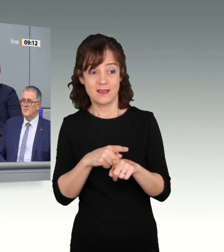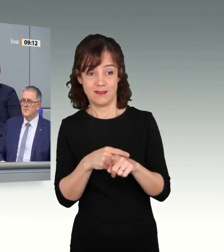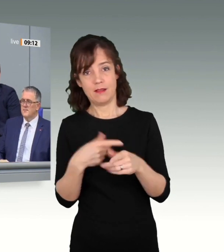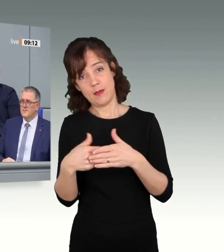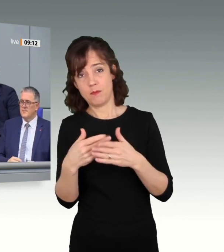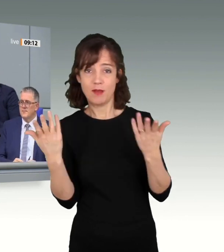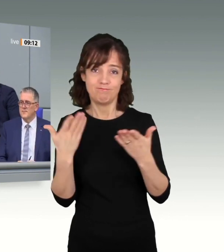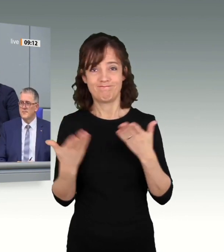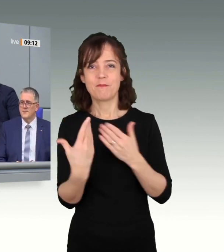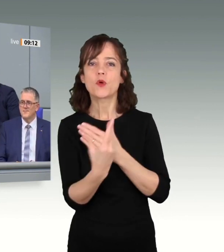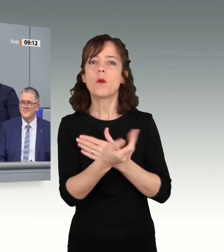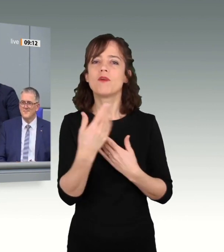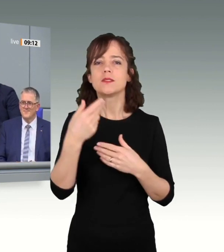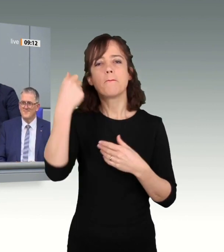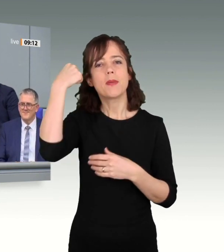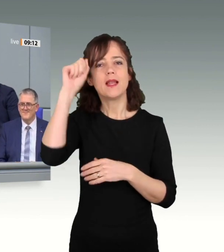Hauptstadt einbrachte.